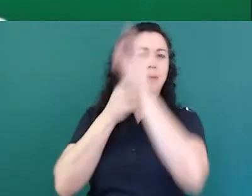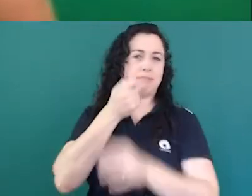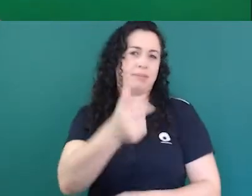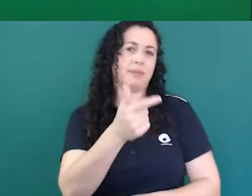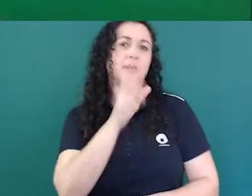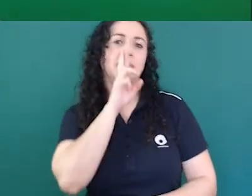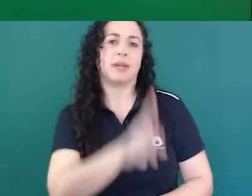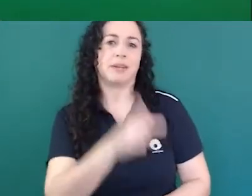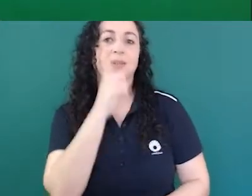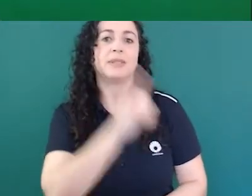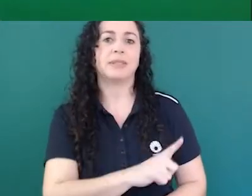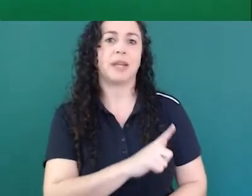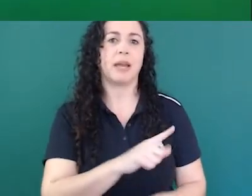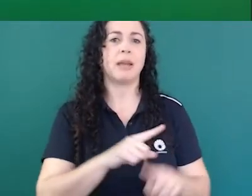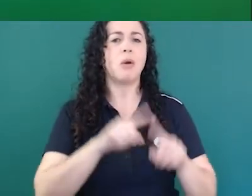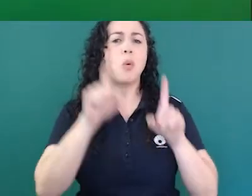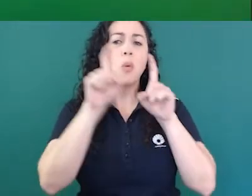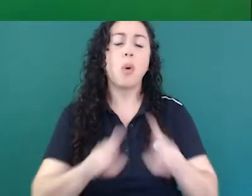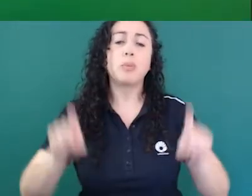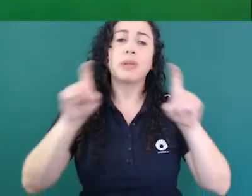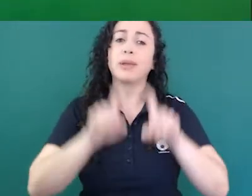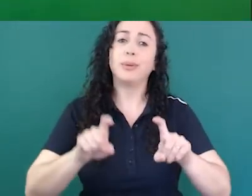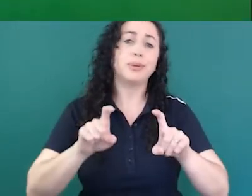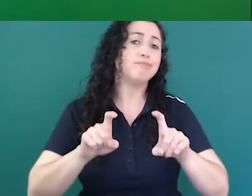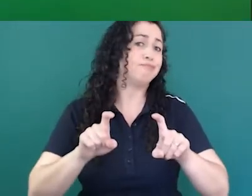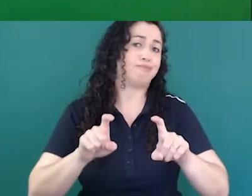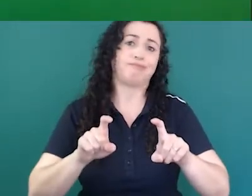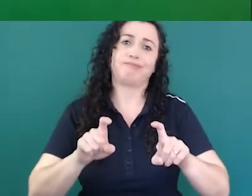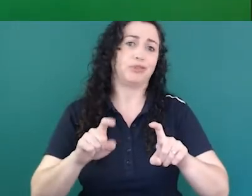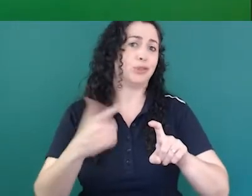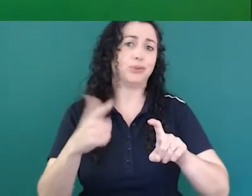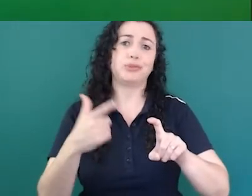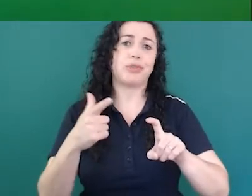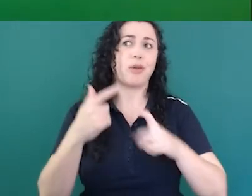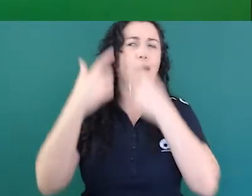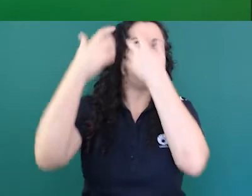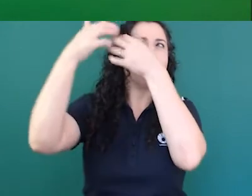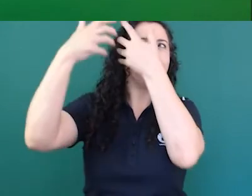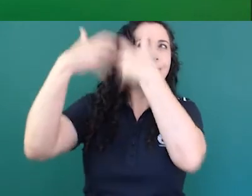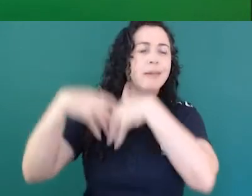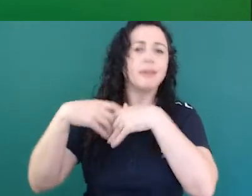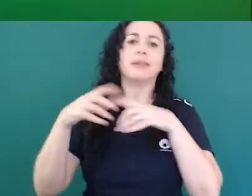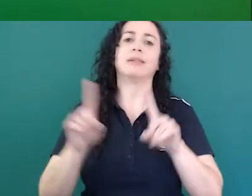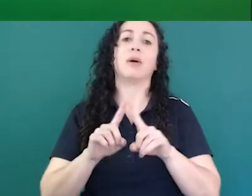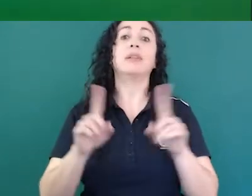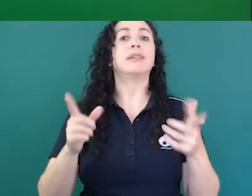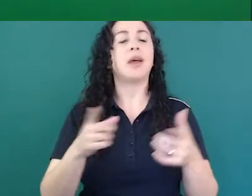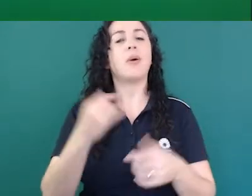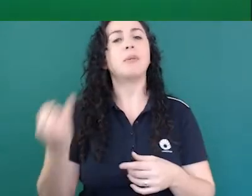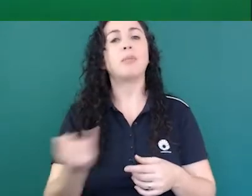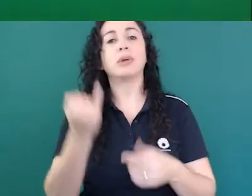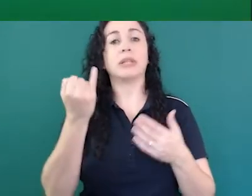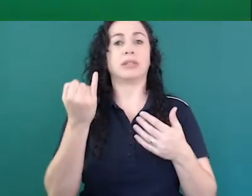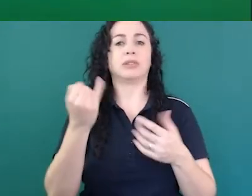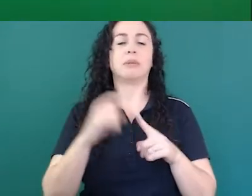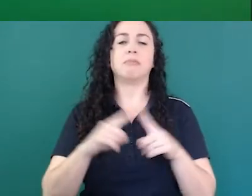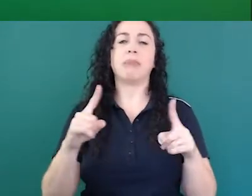mecânica então para nós interessa muito traduzir hoje nós conseguimos fazer isso o que a gente faz está certo